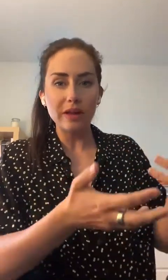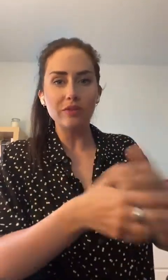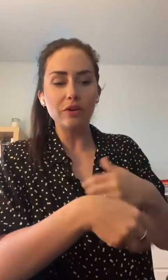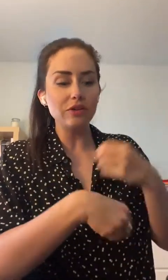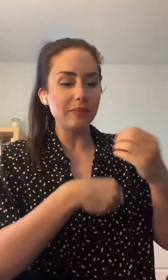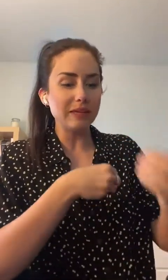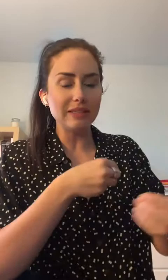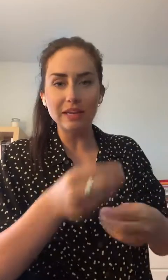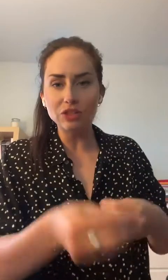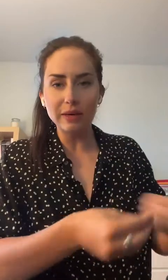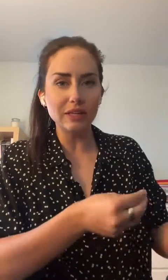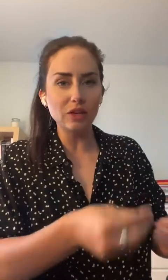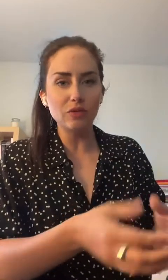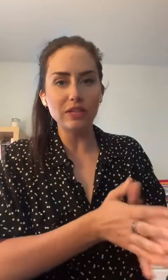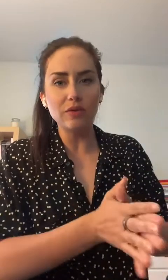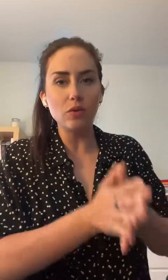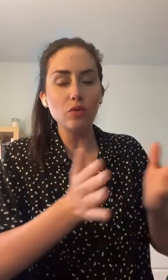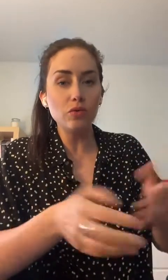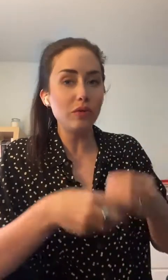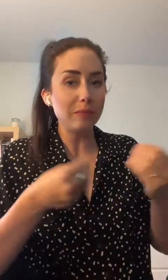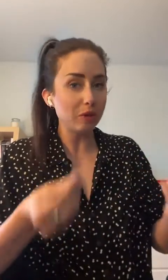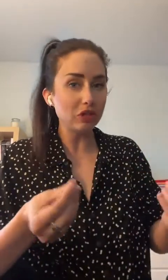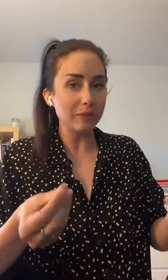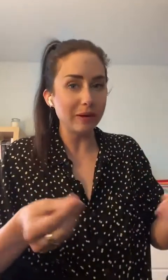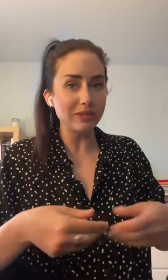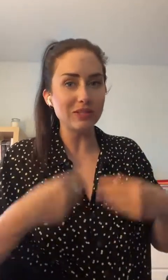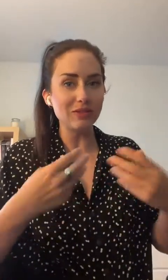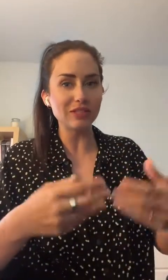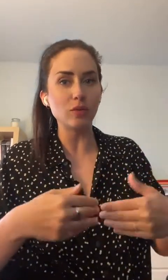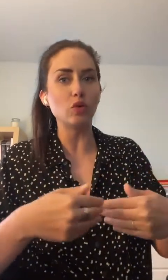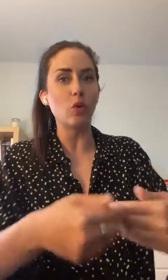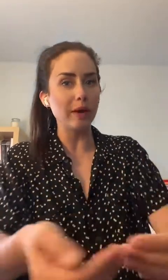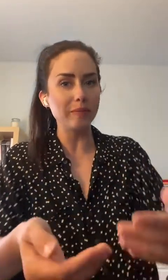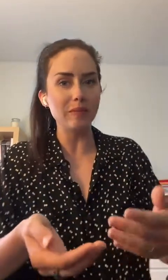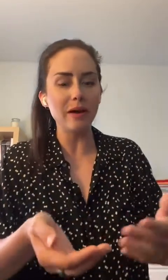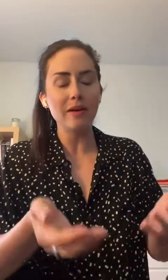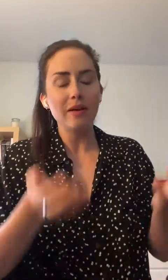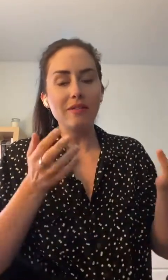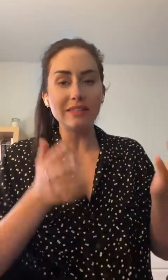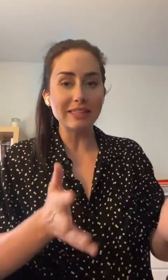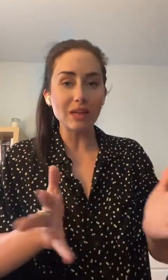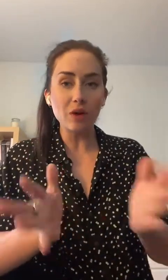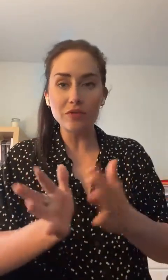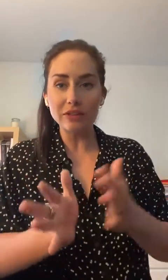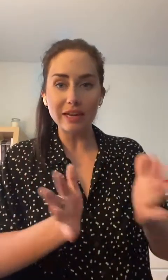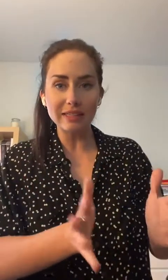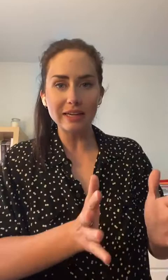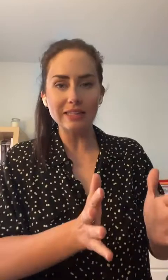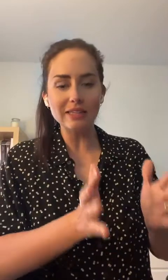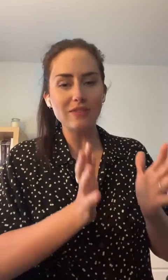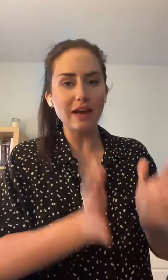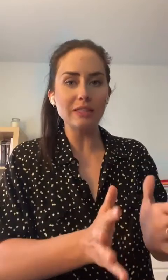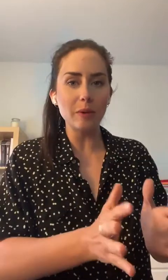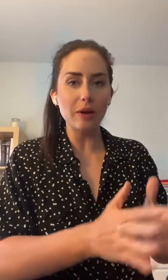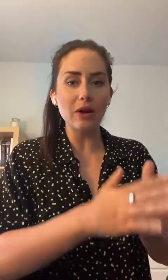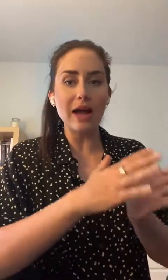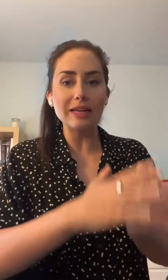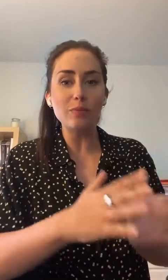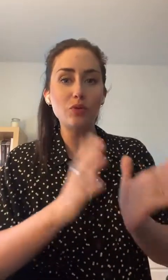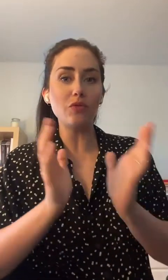whatever, il y a peut-être des ajouts à l'intérieur de vos savons ou vous voulez pas justement utiliser votre savon trop rapidement. Fait que ça serait quoi votre alternative? À ce moment-là, allez plutôt